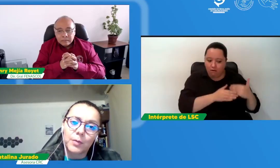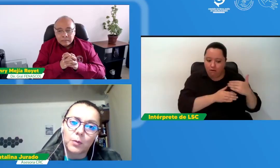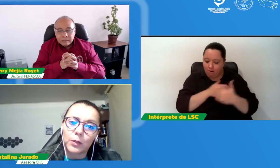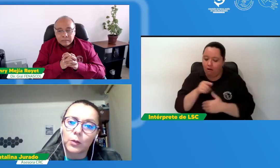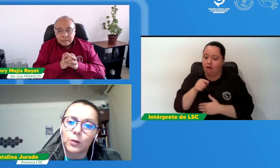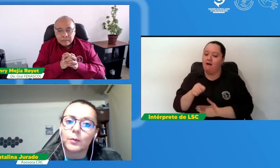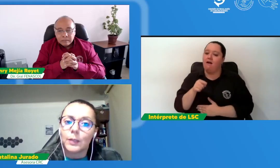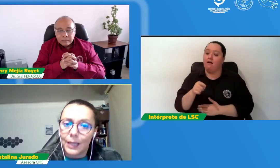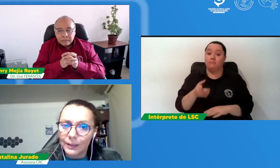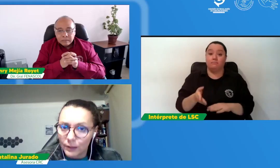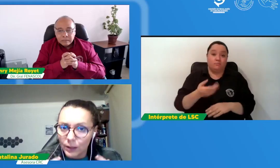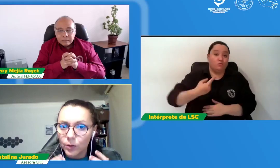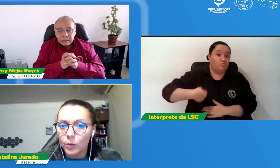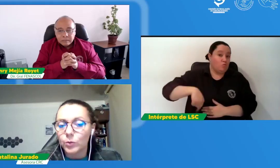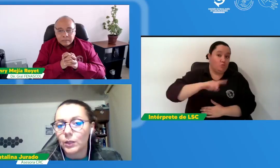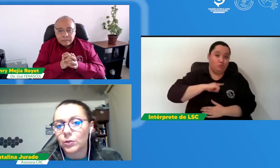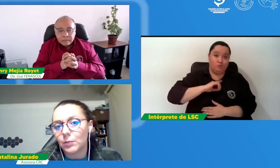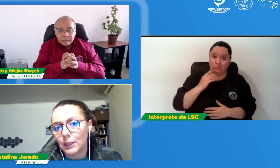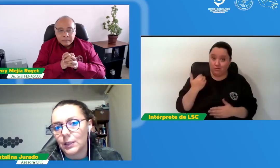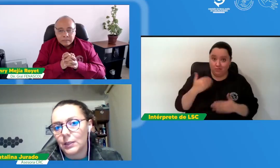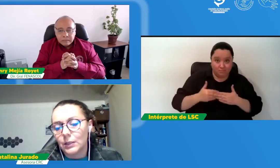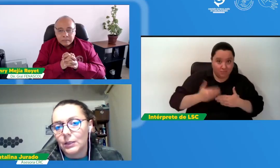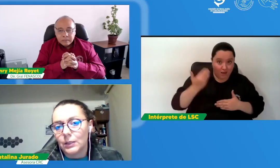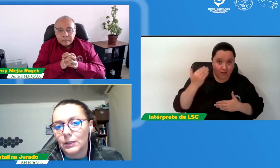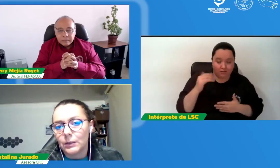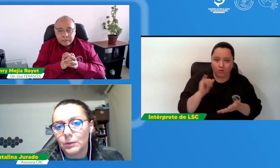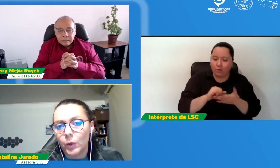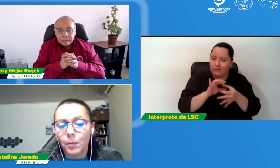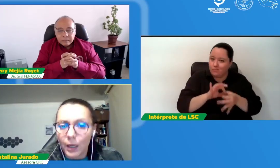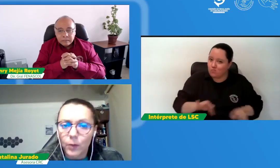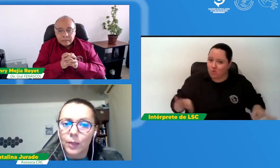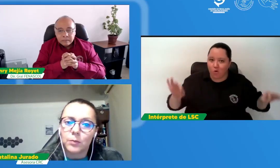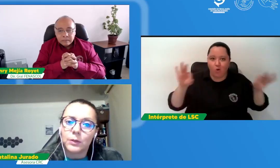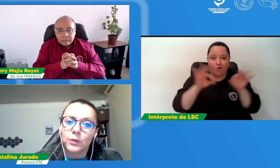momento ha sido una sombrilla no en vano la convención